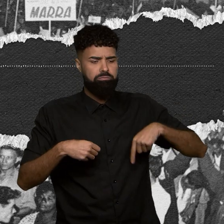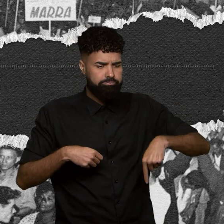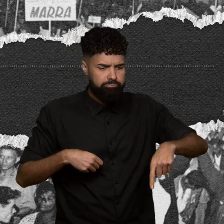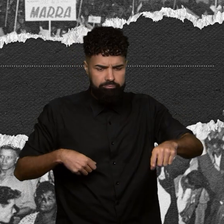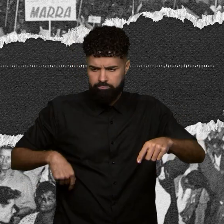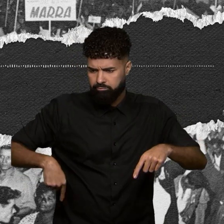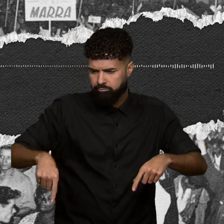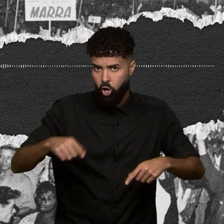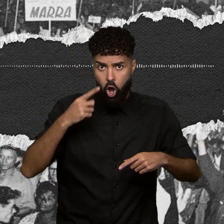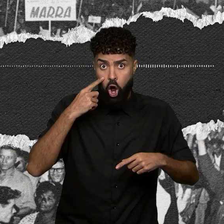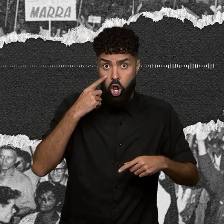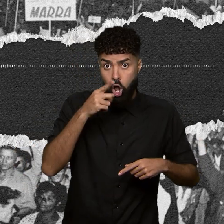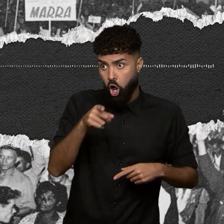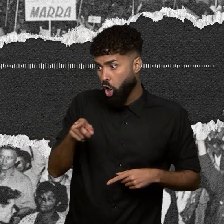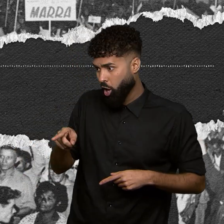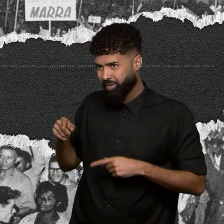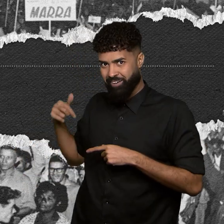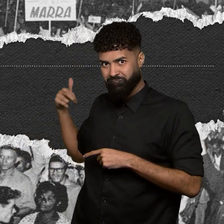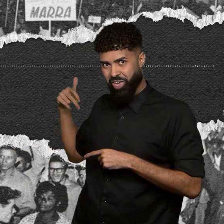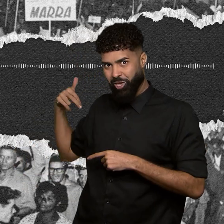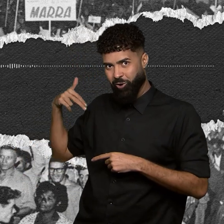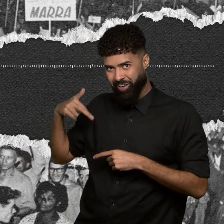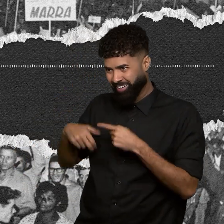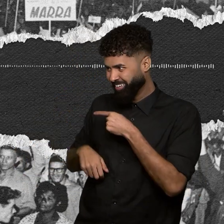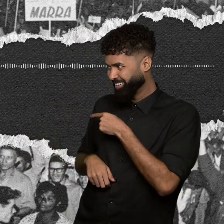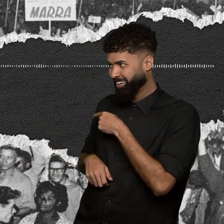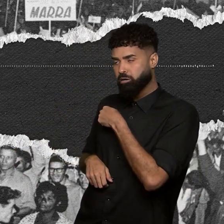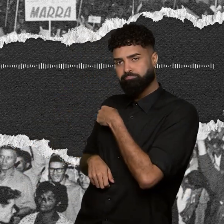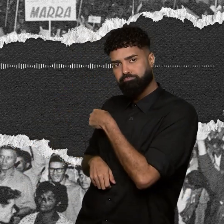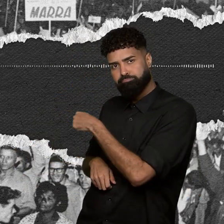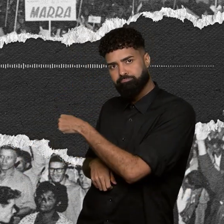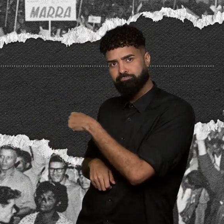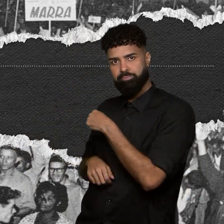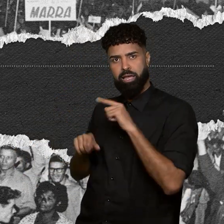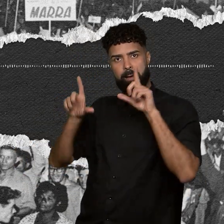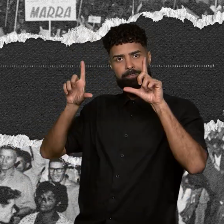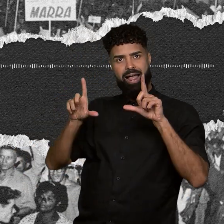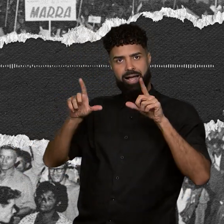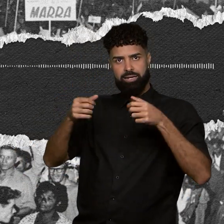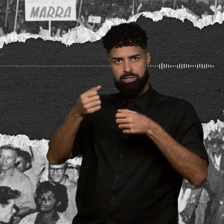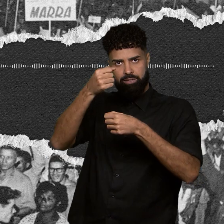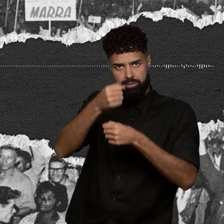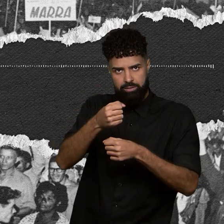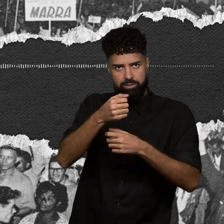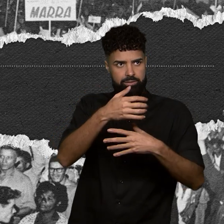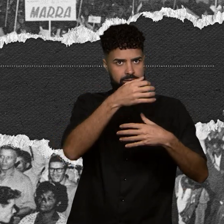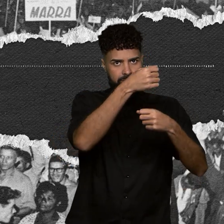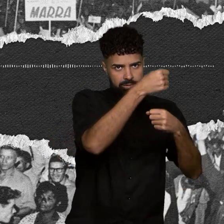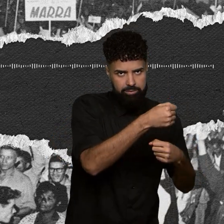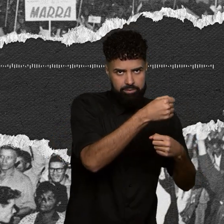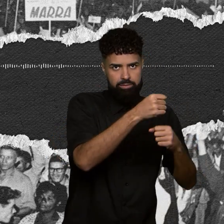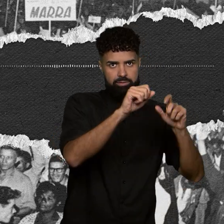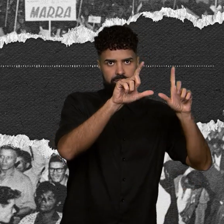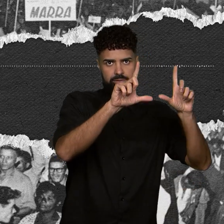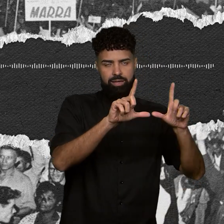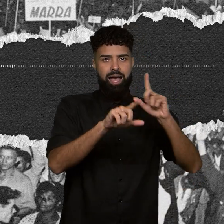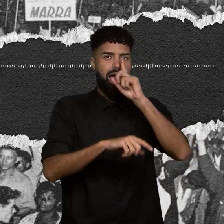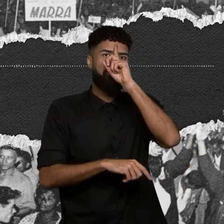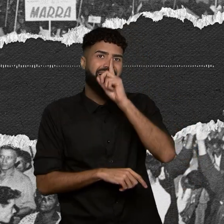por onde nós viemos caminhando, lá tem as placas, tem aquelas estacas em amarelo de concreto e ali está